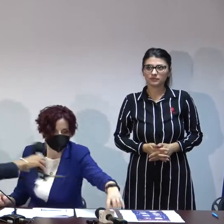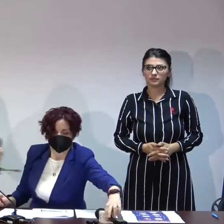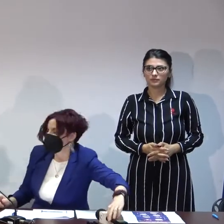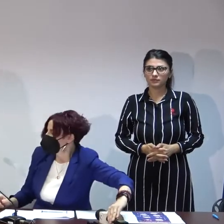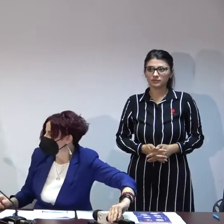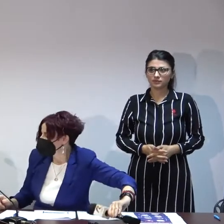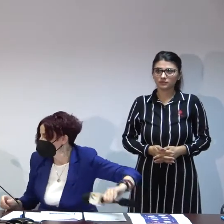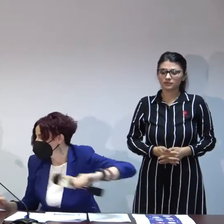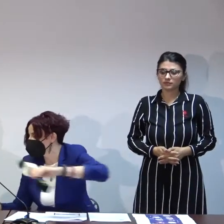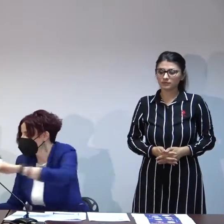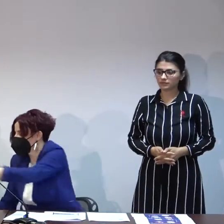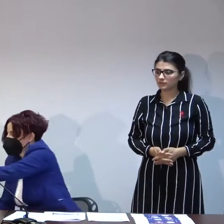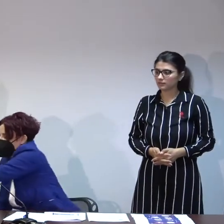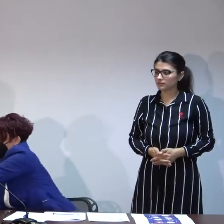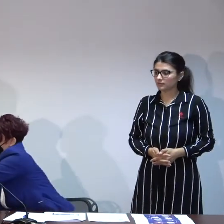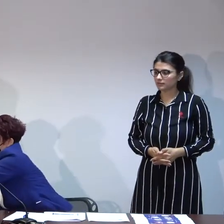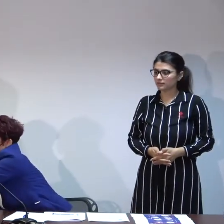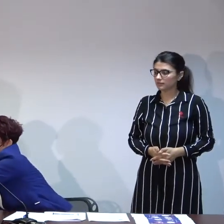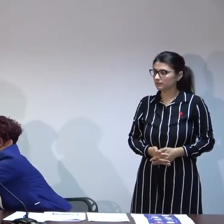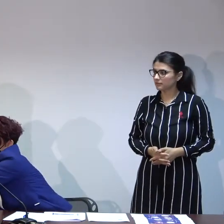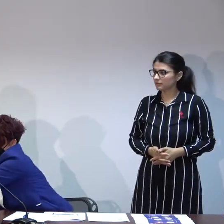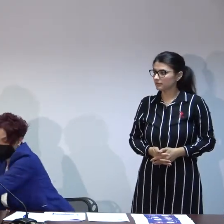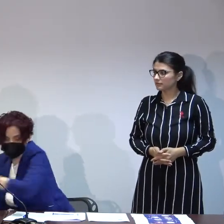mulțumesc mult